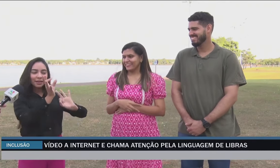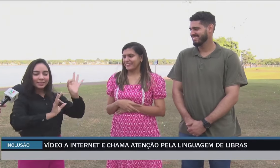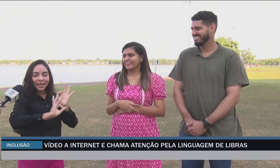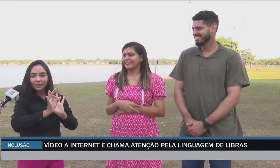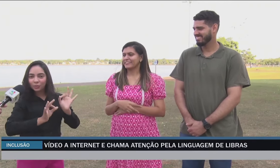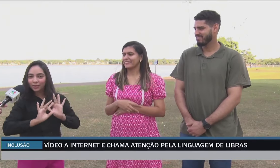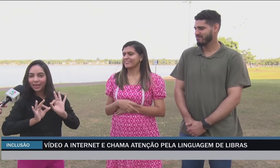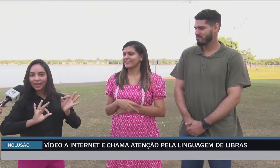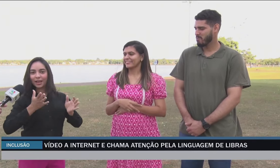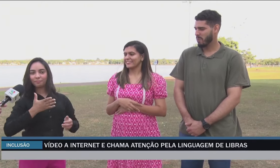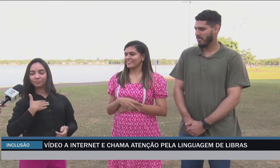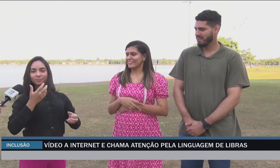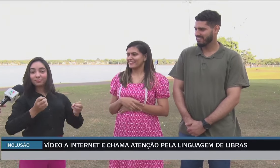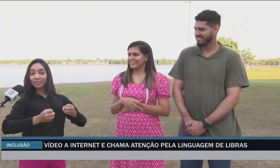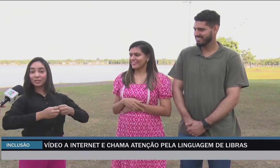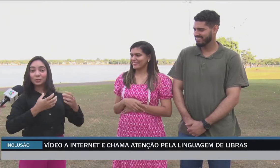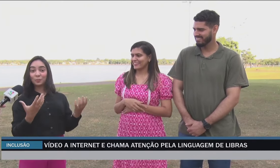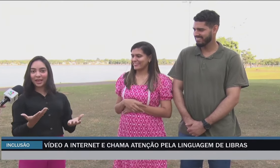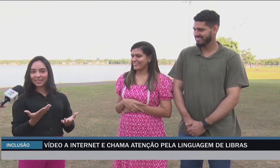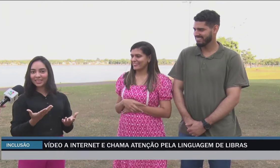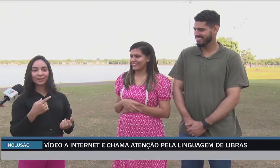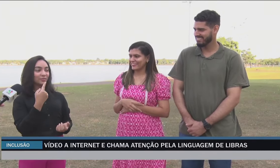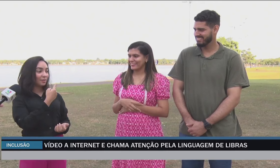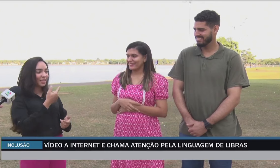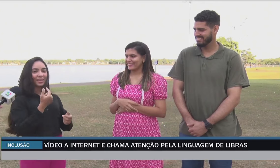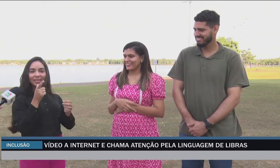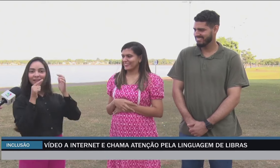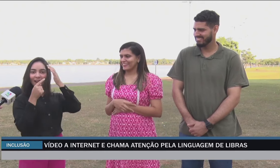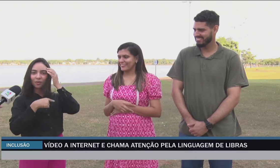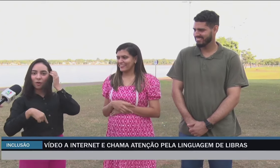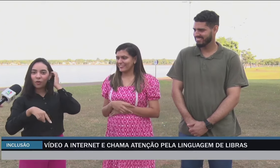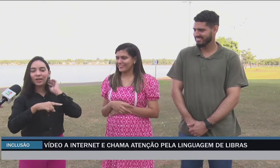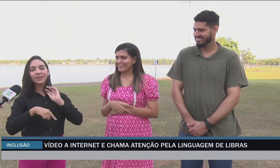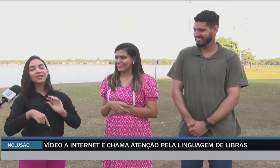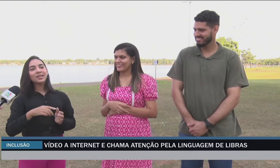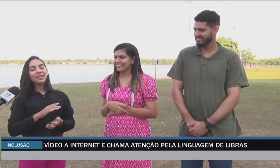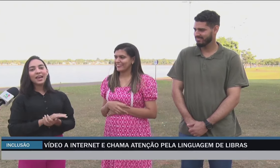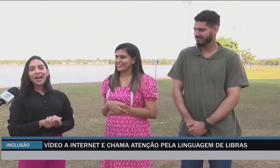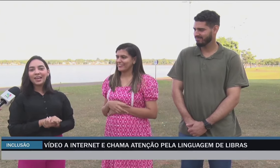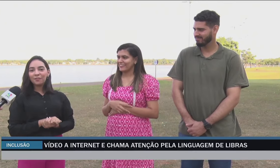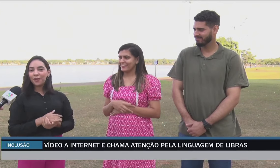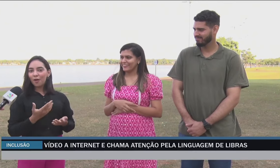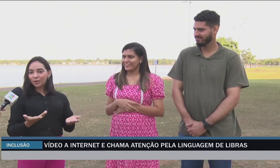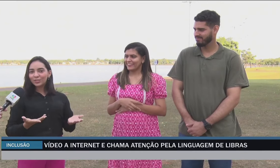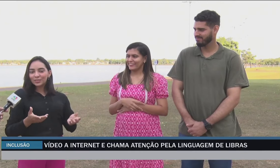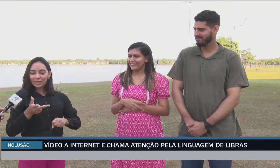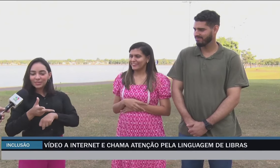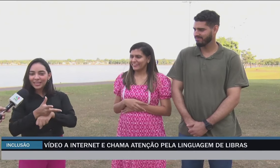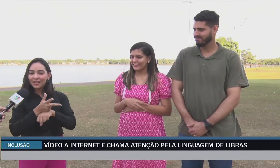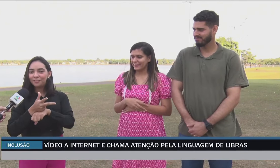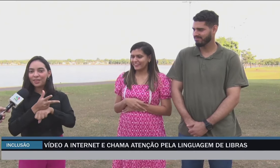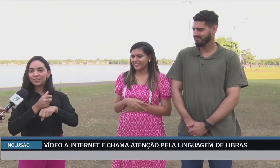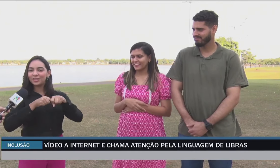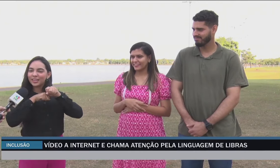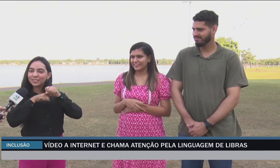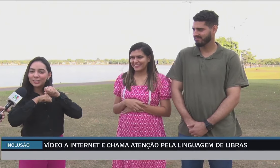organizei toda a surpresa. Nós viemos aqui na Lagoa. E aí foi onde nós fizemos aquele vídeo que a gente